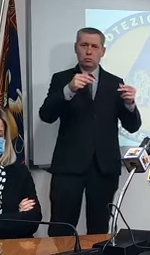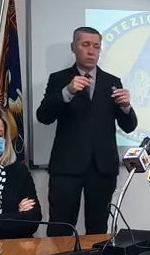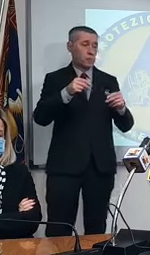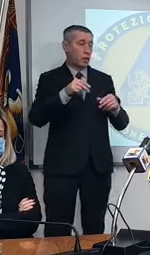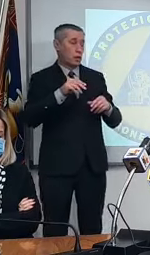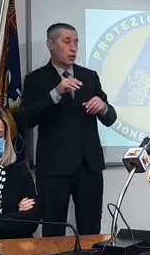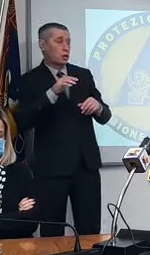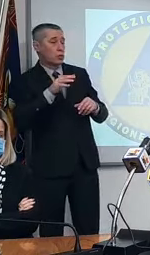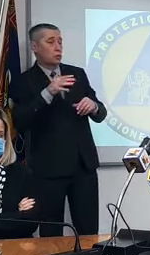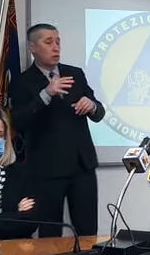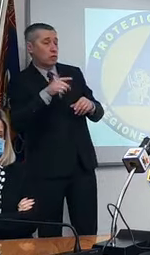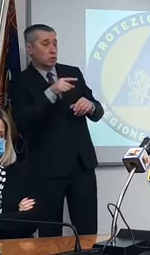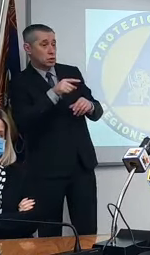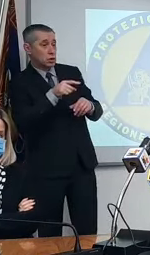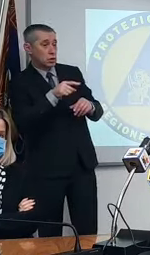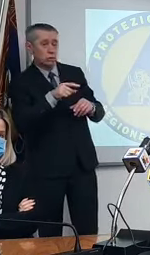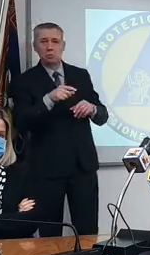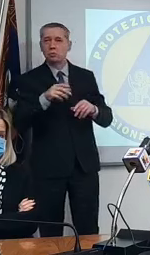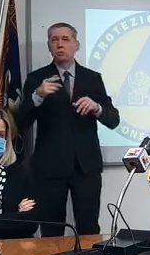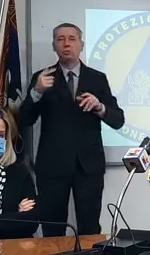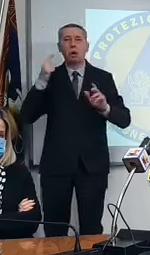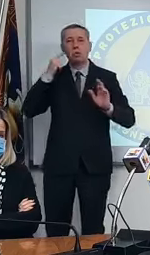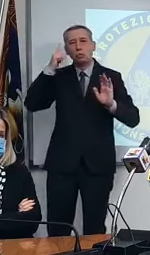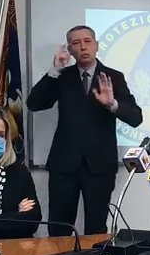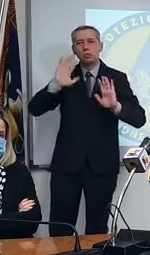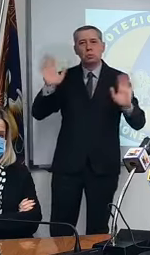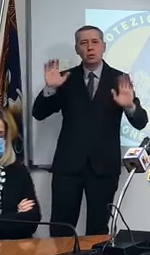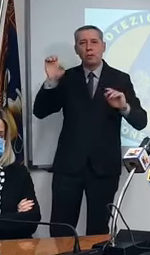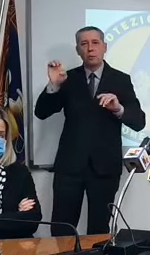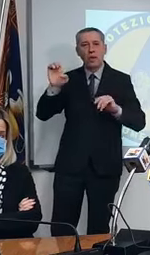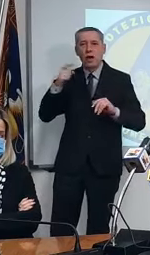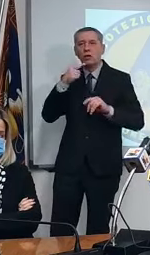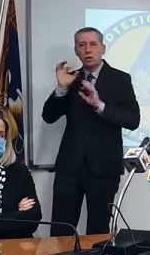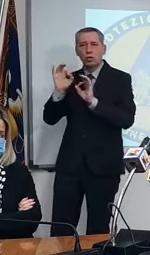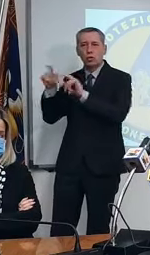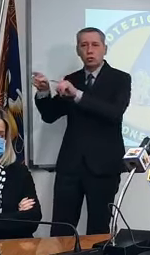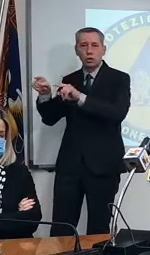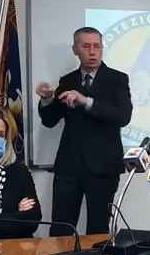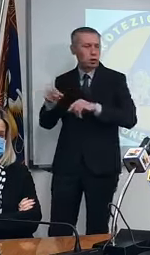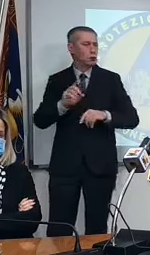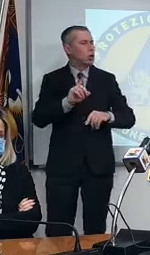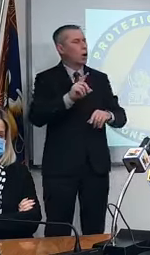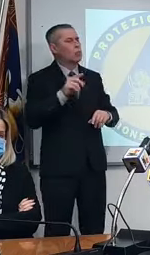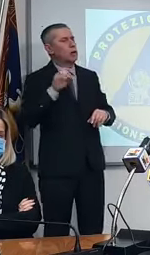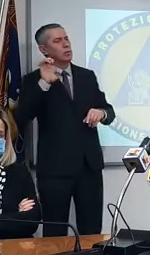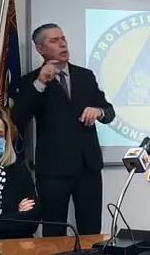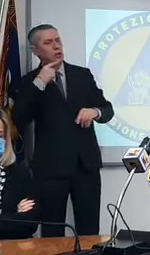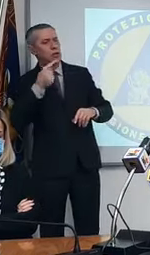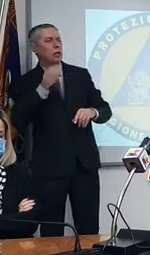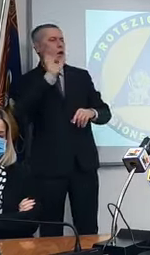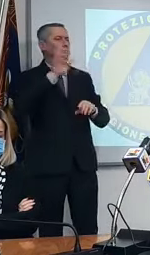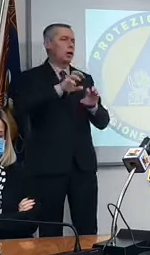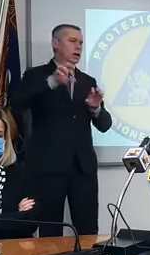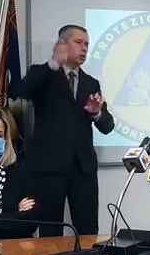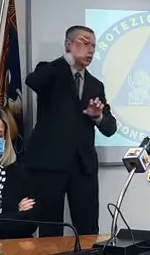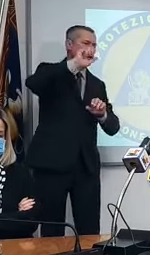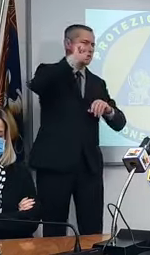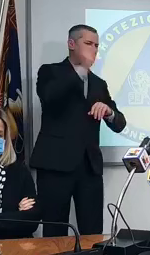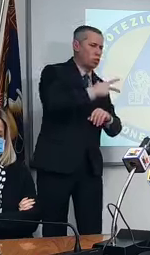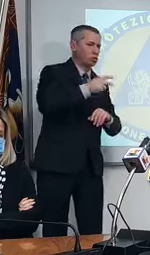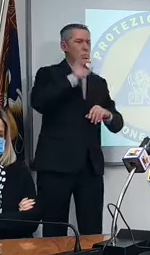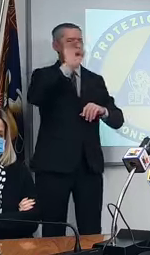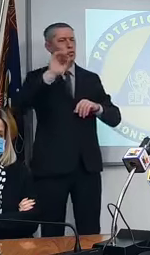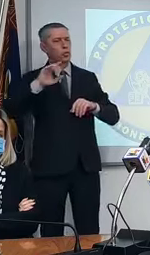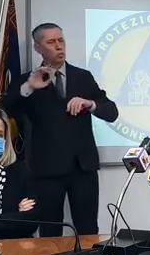lasciamo perdere Emiliano se era stato posto un problema da parte di regioni che vanno troppo veloci troppo piano non verrà mai posto un problema per un semplice